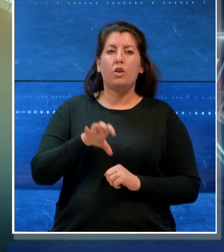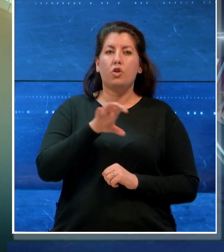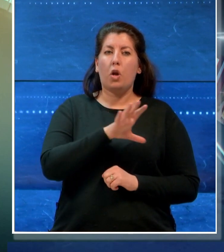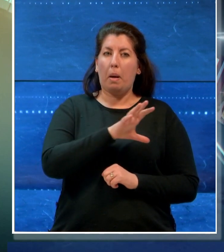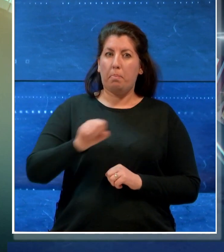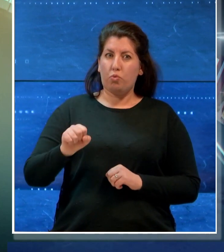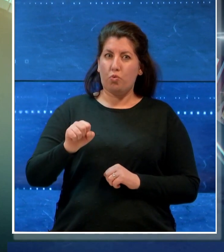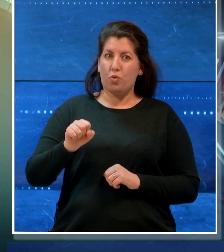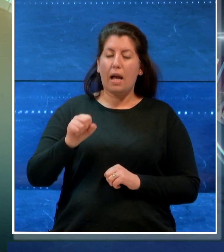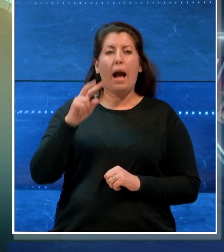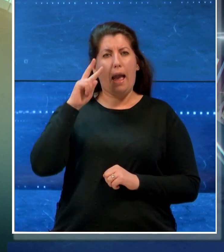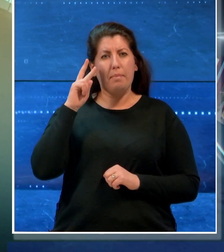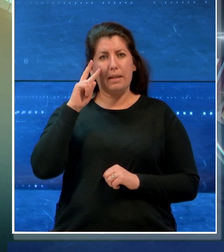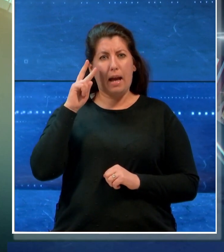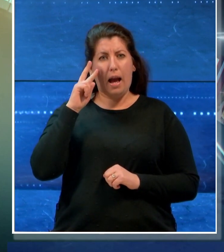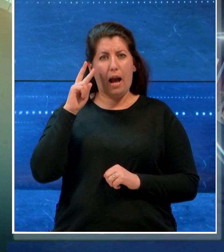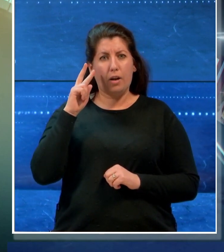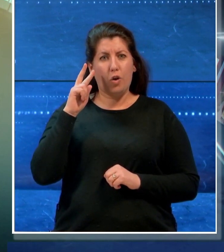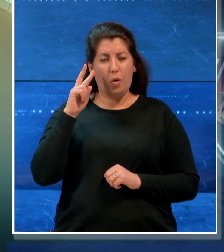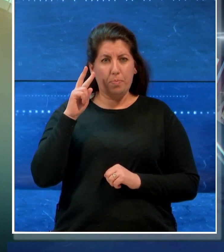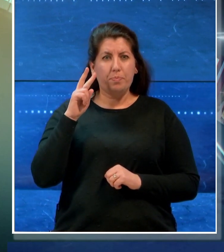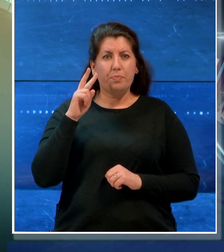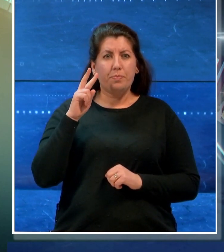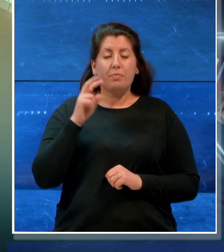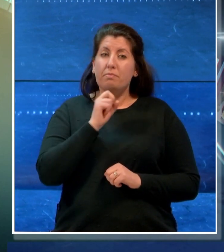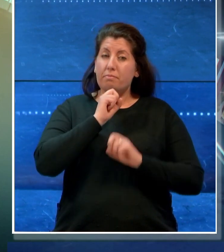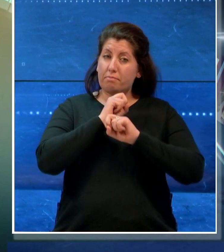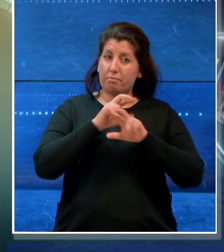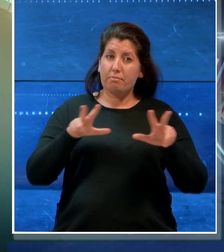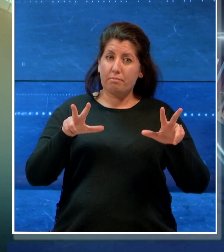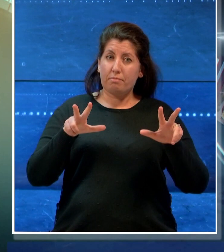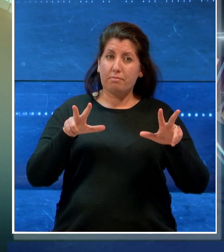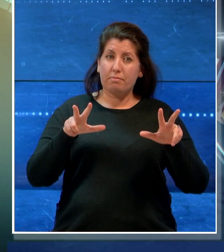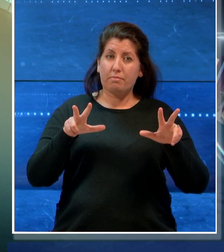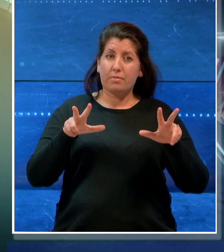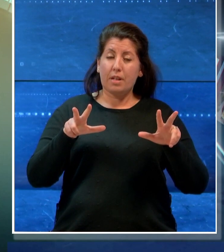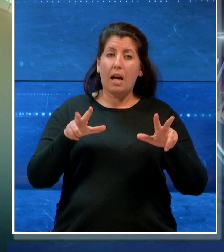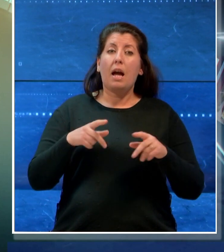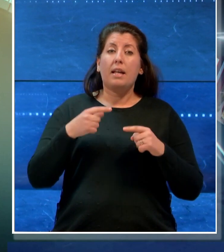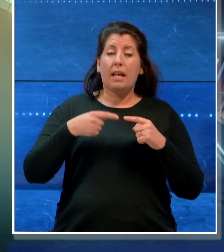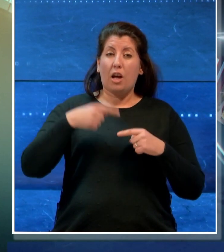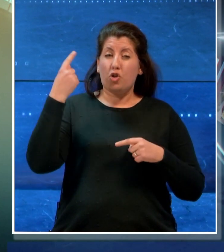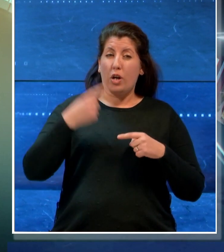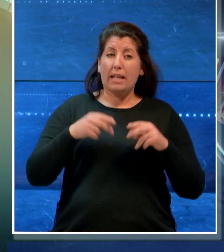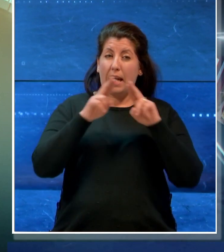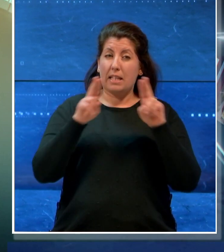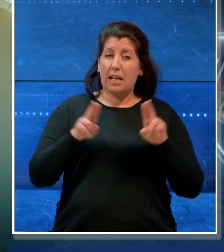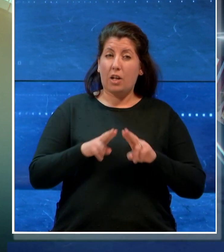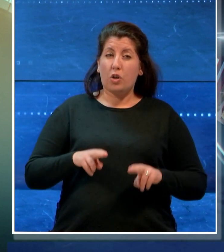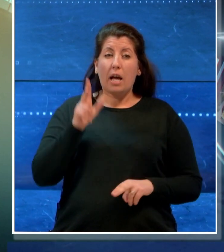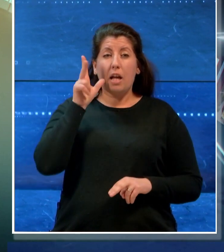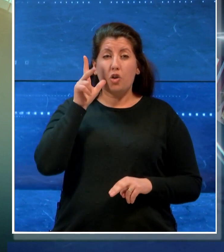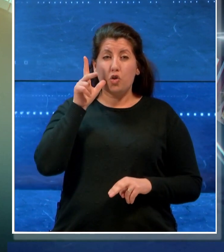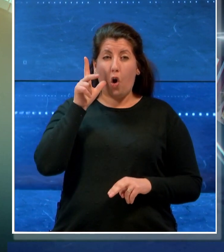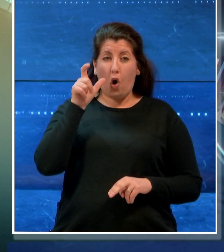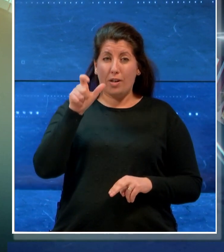Puglia Michele Emiliano. Annunciando che nella giornata internazionale della donna